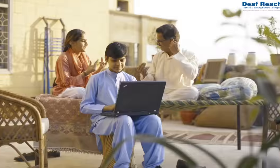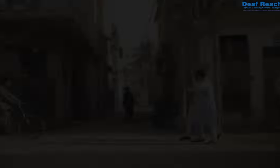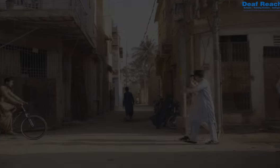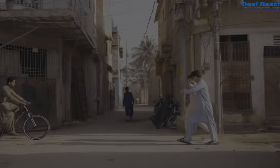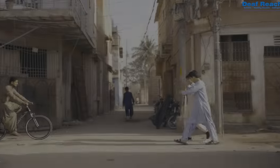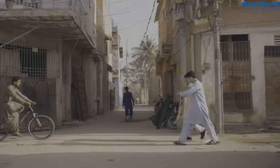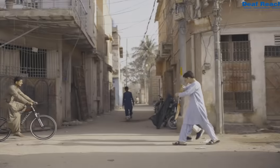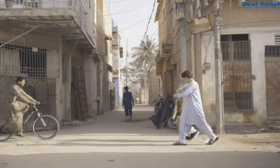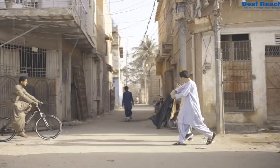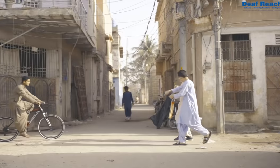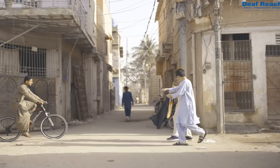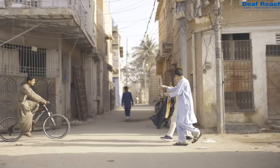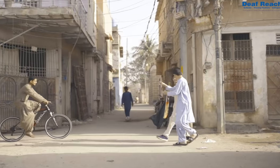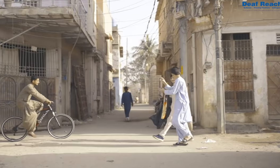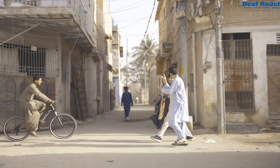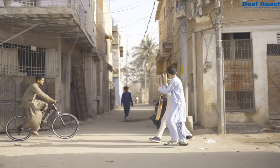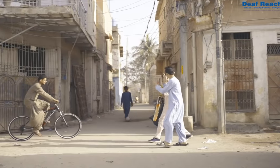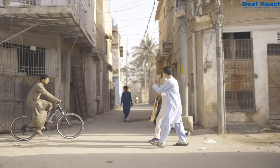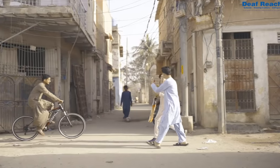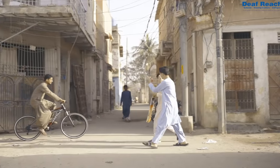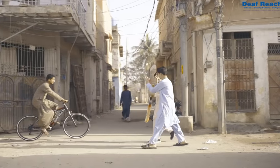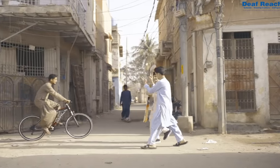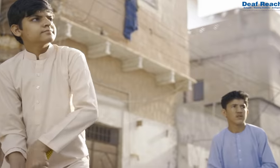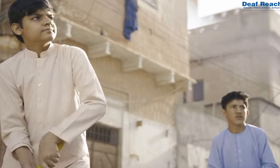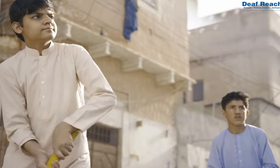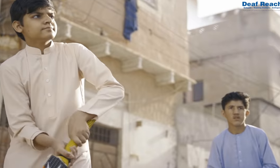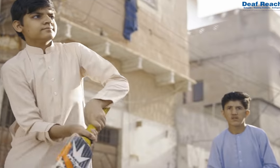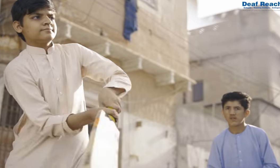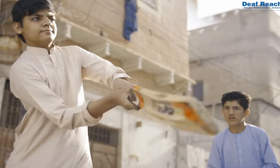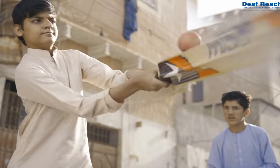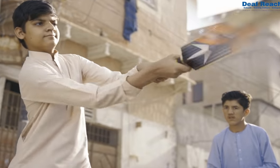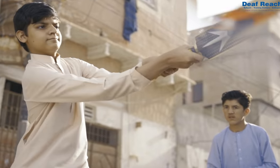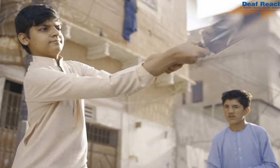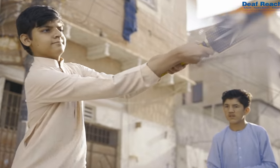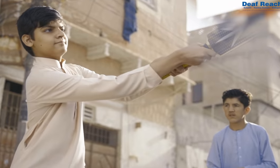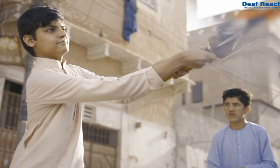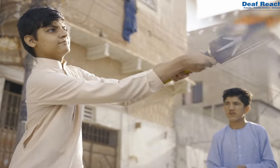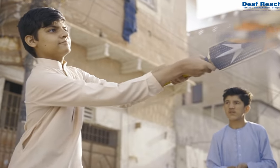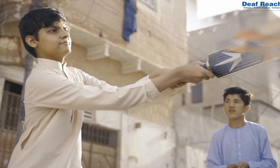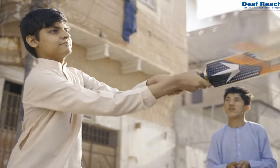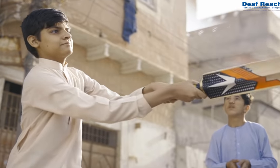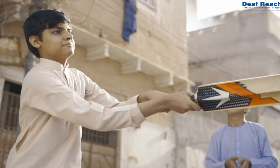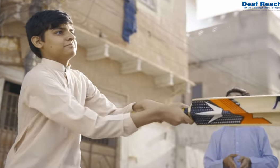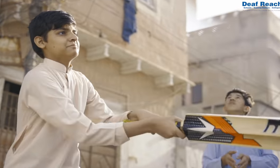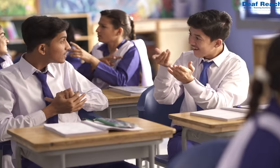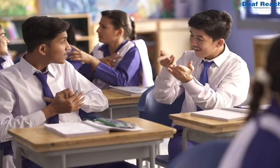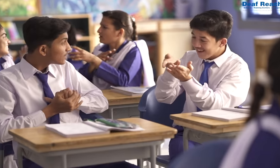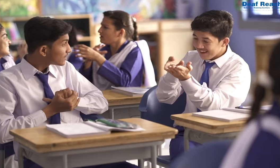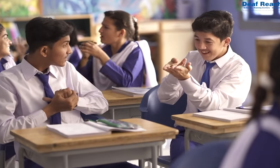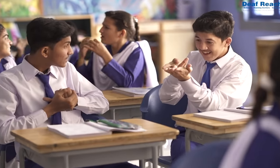जिन्दगी के भेड़ चाल में कोई है जो खामोशी से आगे बढ़ रहा है उसके बोलते